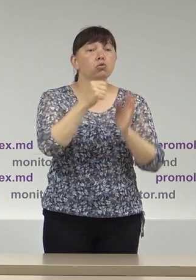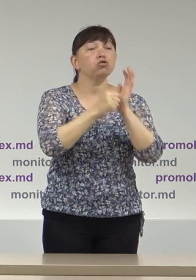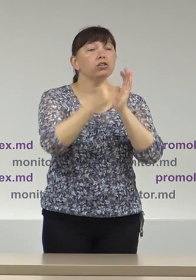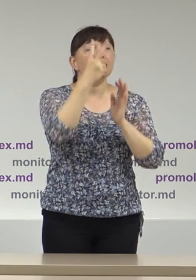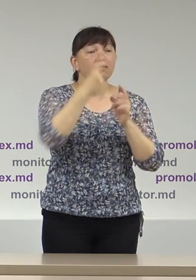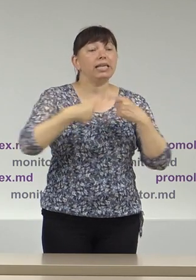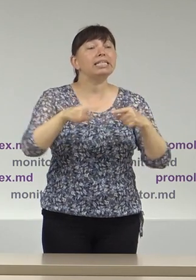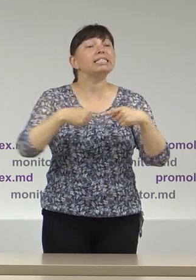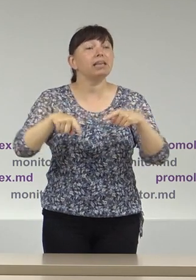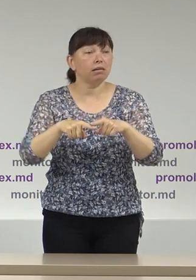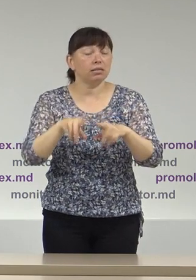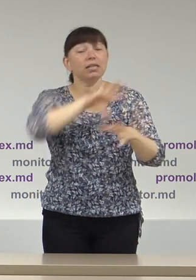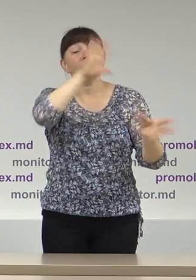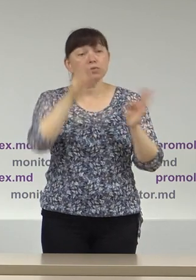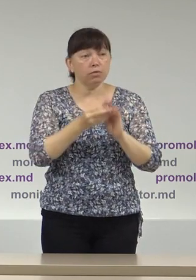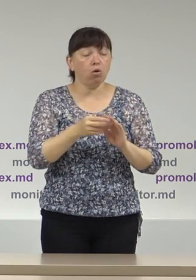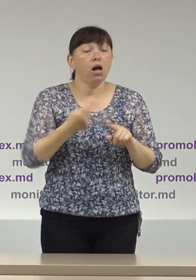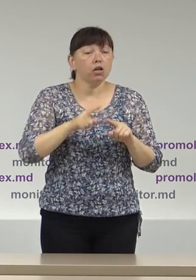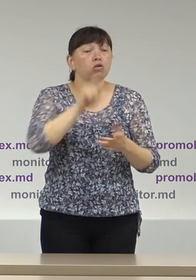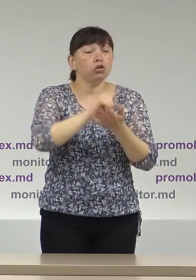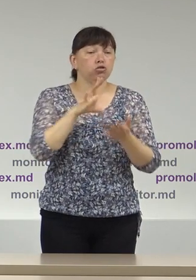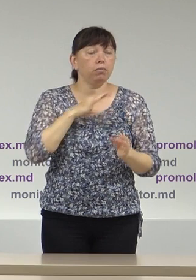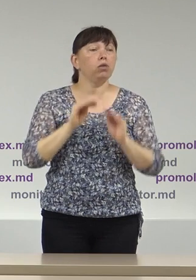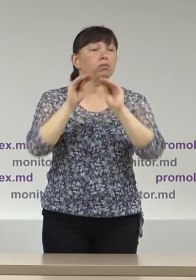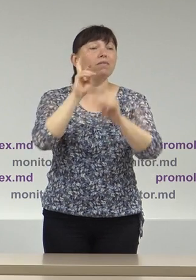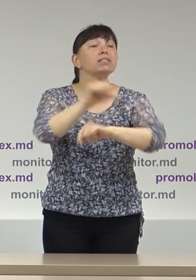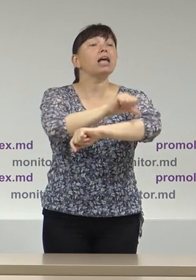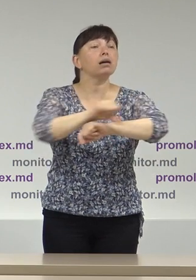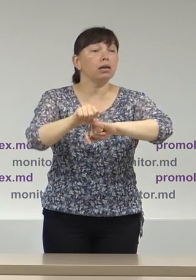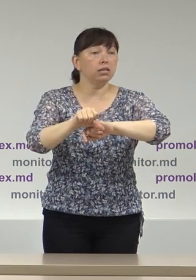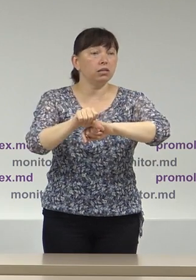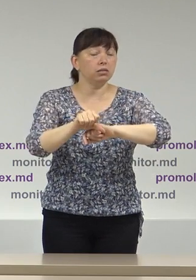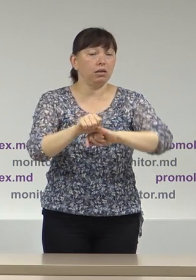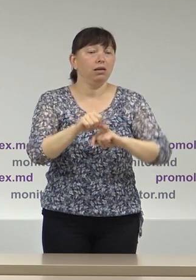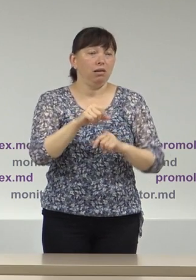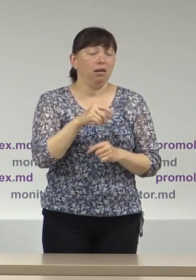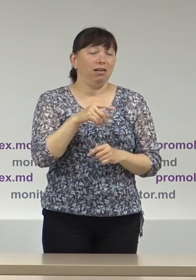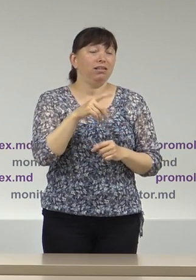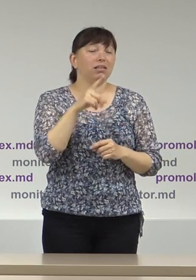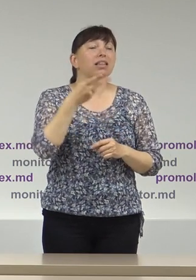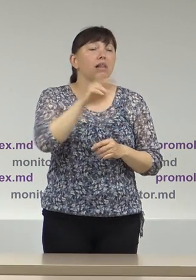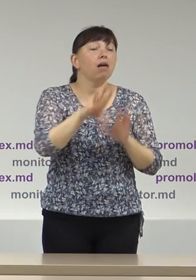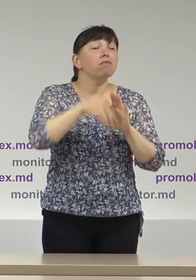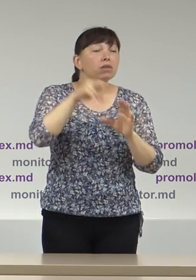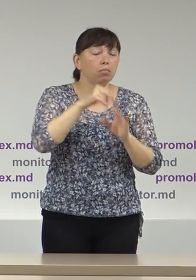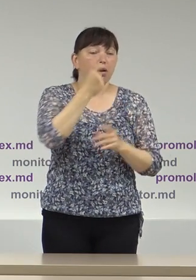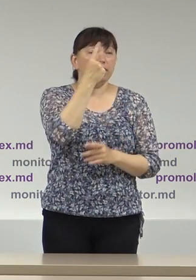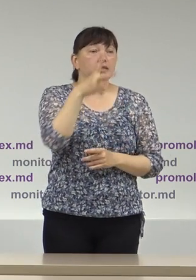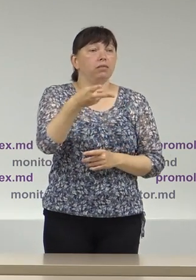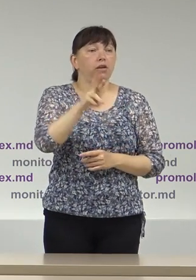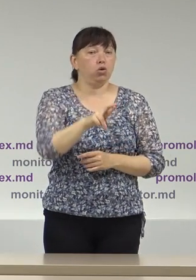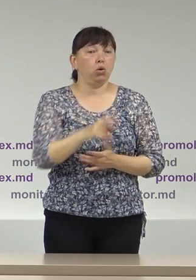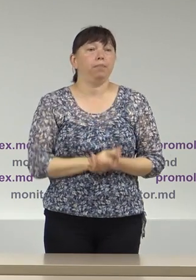secții, care urmau a fi constituite în străinătate în cadrul alegerilor de 11 iulie. În